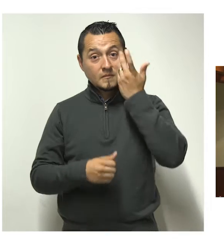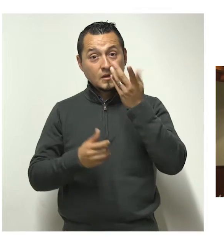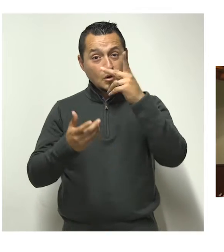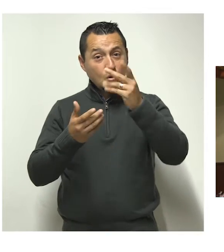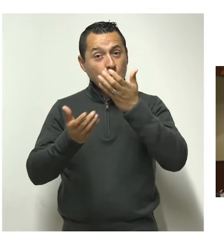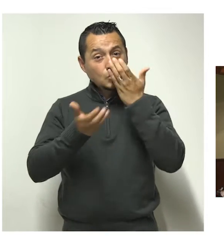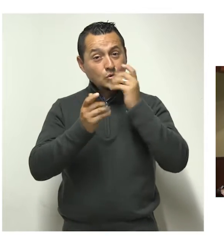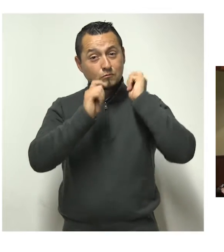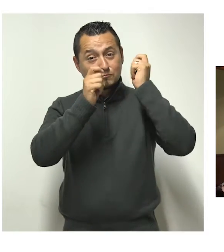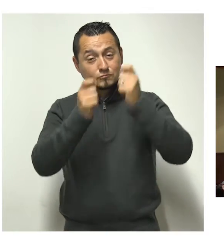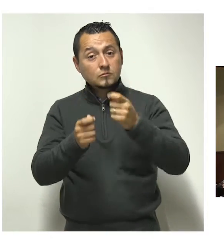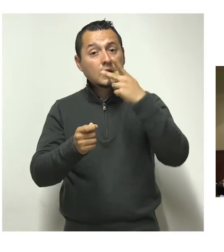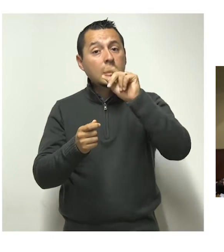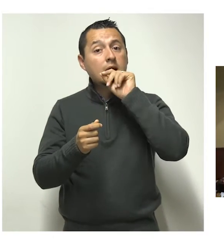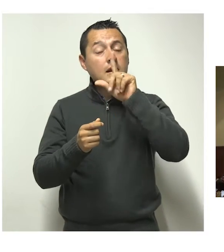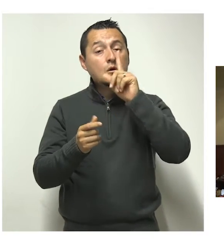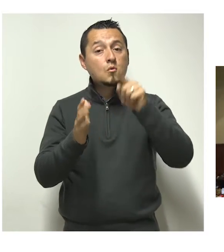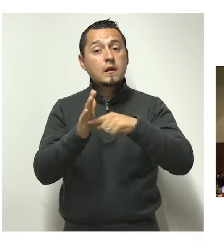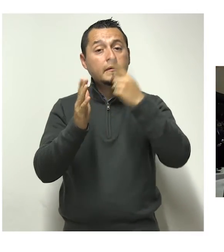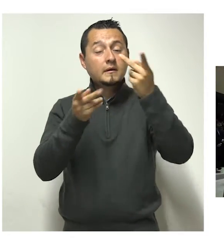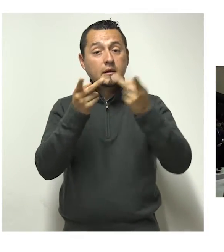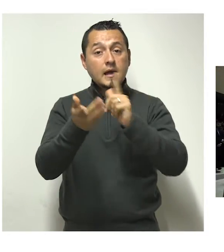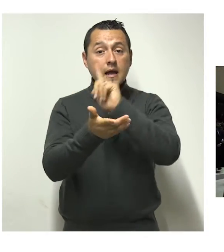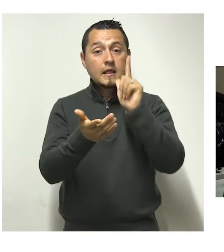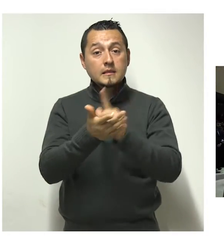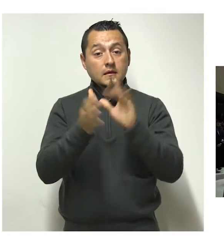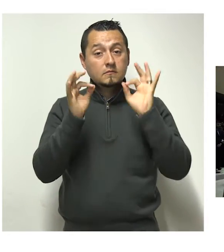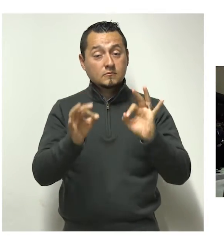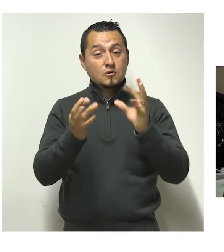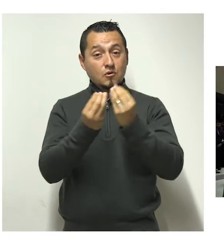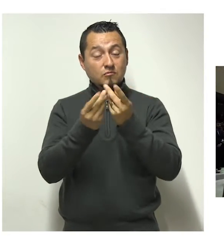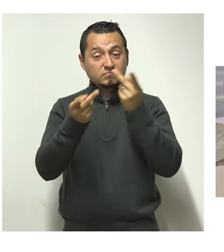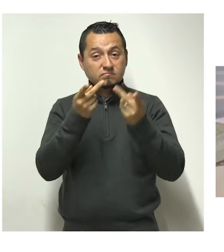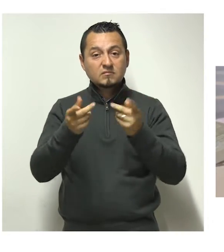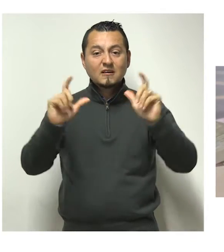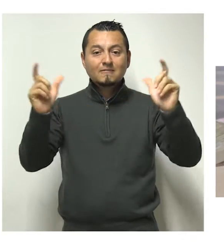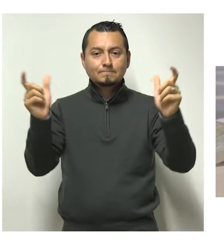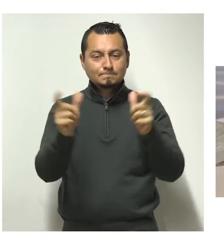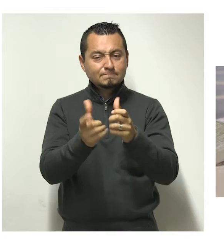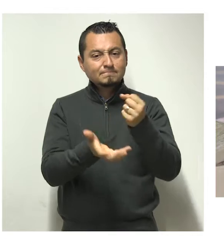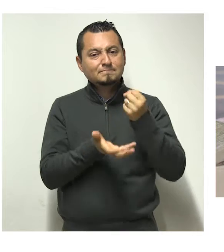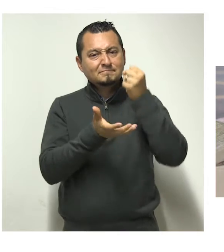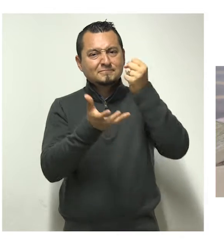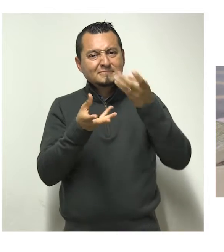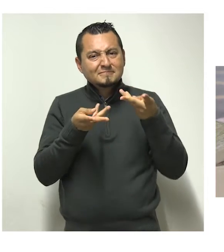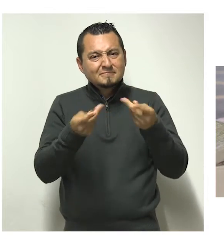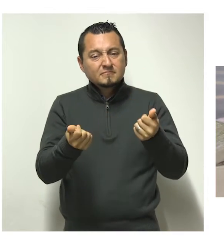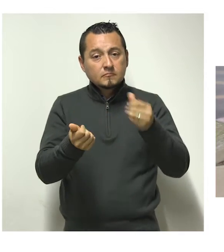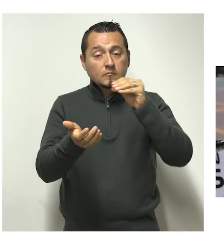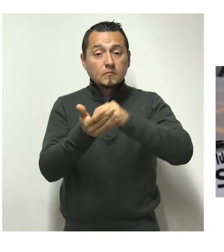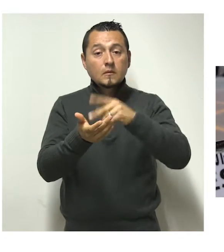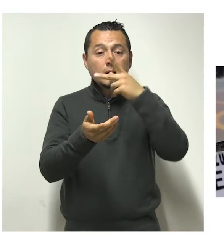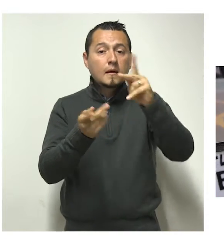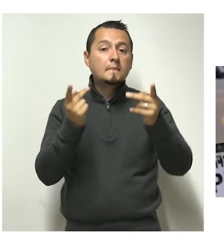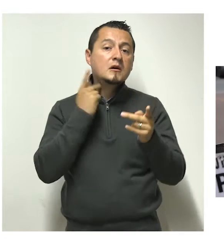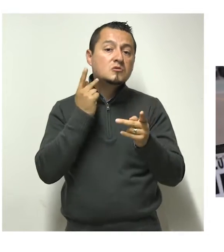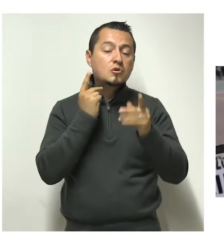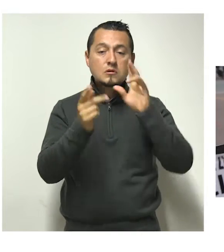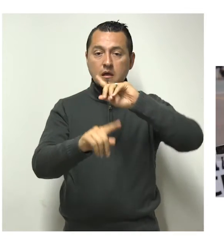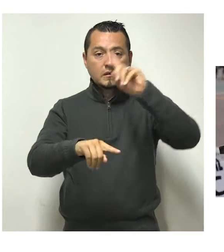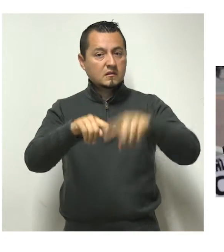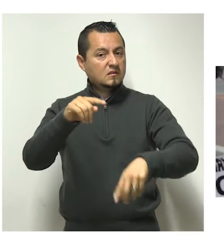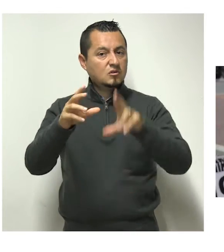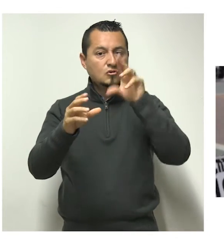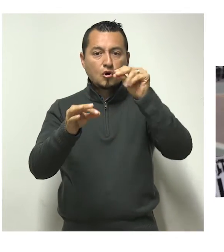Fiel a su costumbre, Jalisco alcanzó una vez más una reforma legal de vanguardia, disminución de financiamiento público a partidos